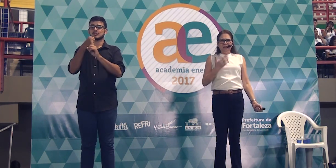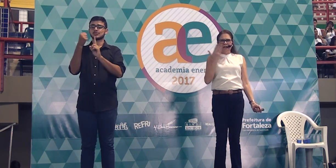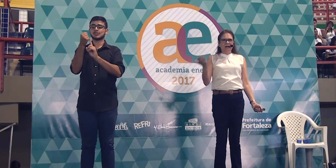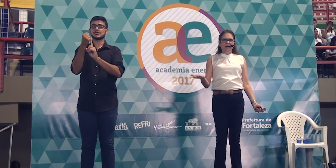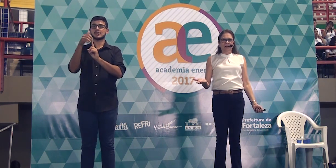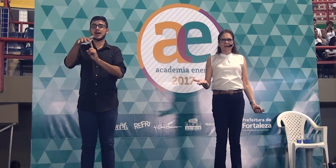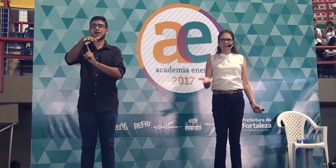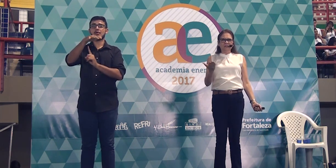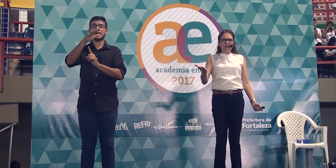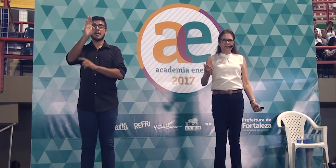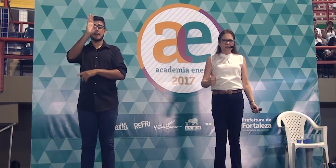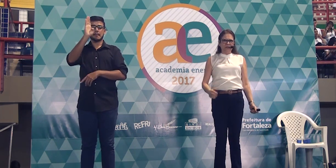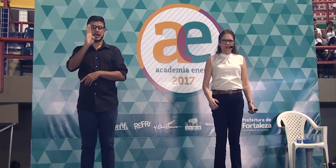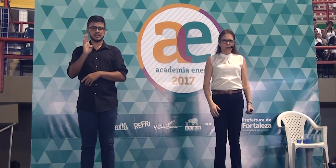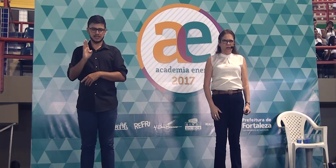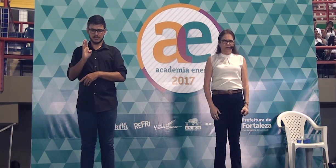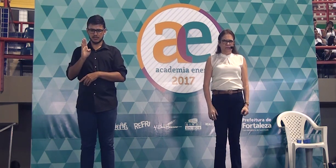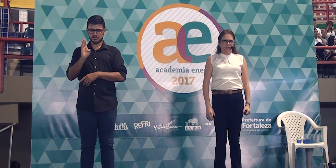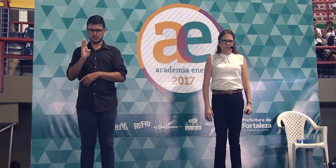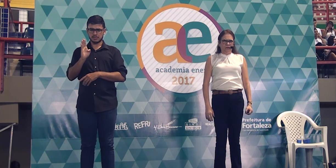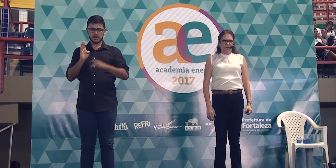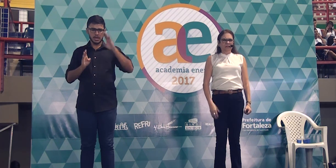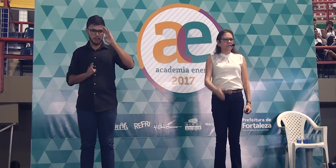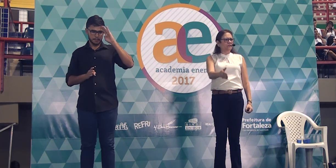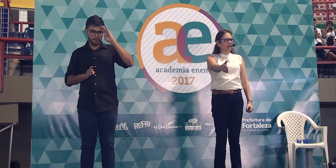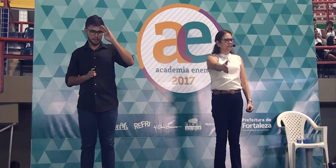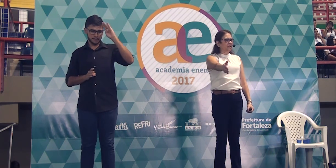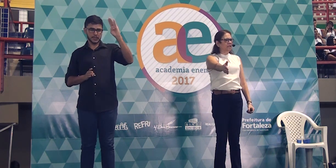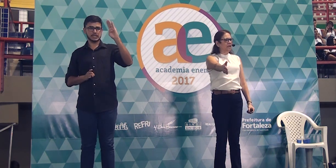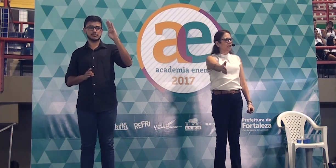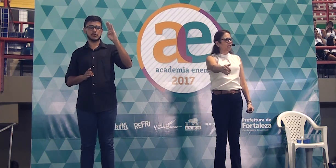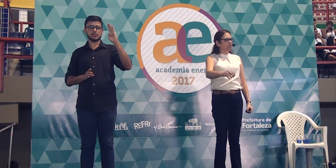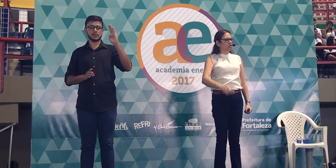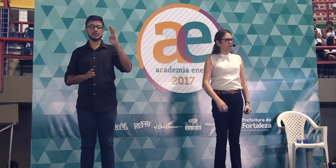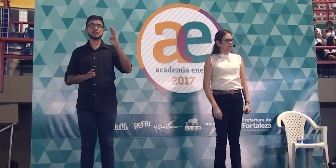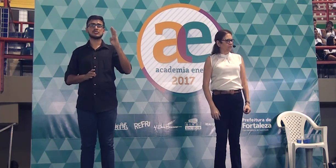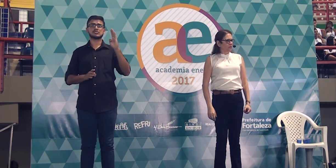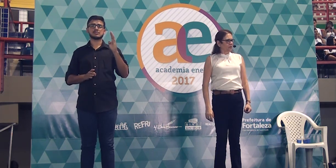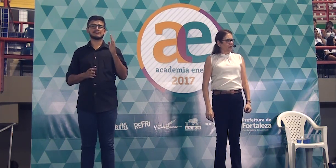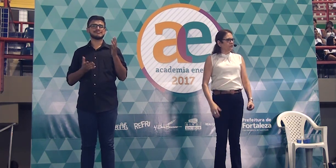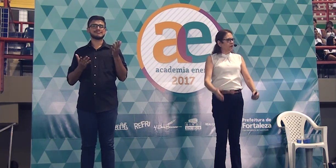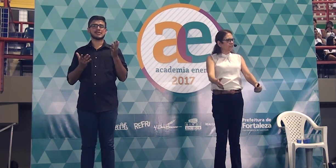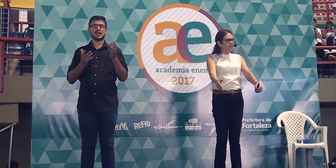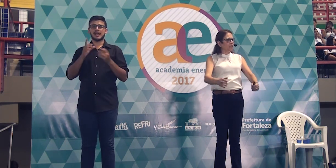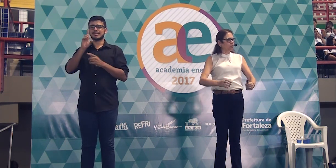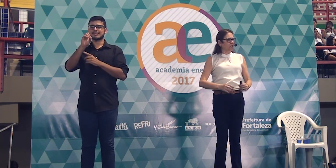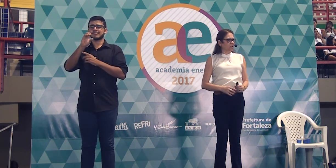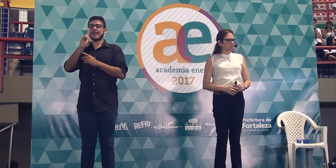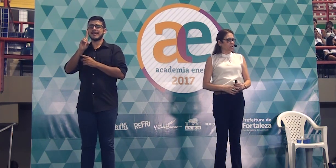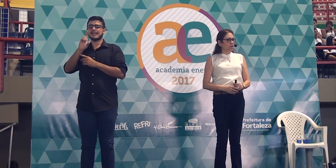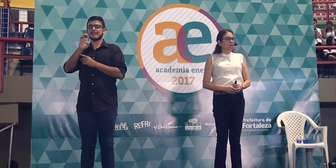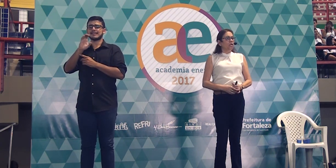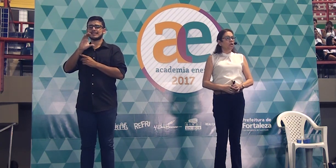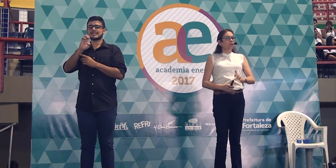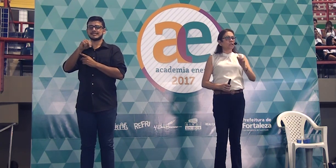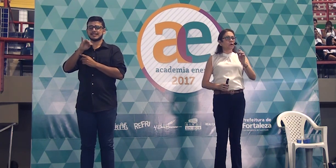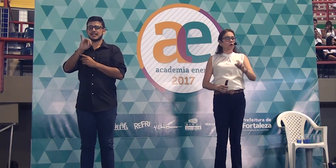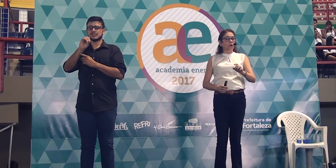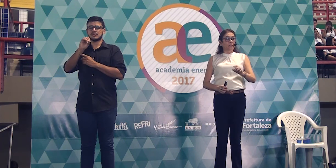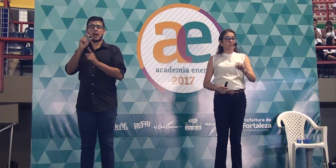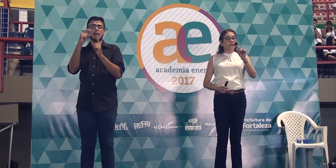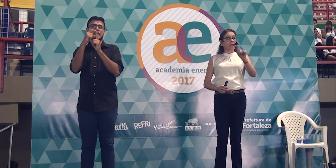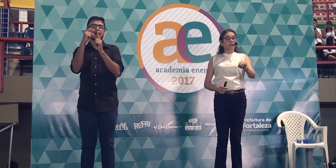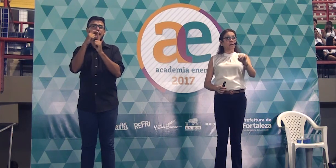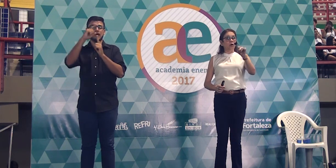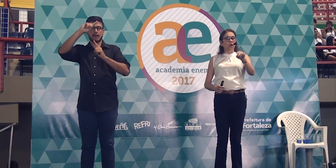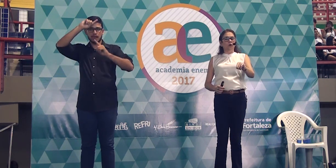gente, está na cara que essa frase não é sua. Essa frase aqui é clichê. É frase redundante. E outra